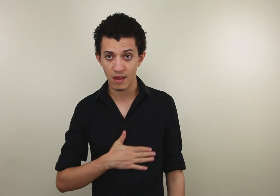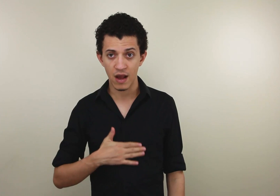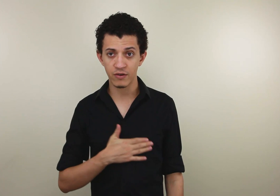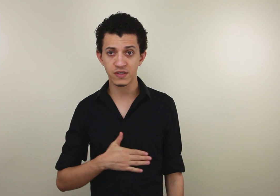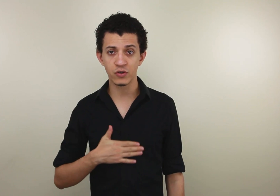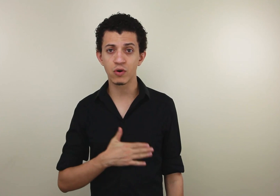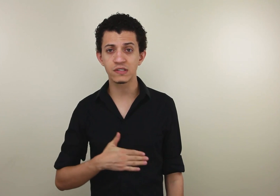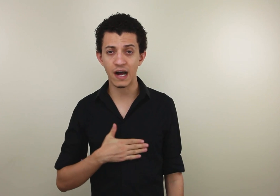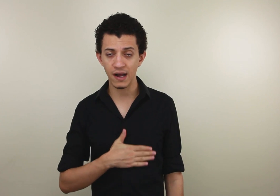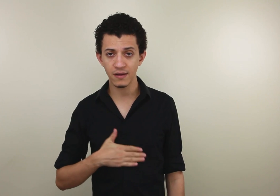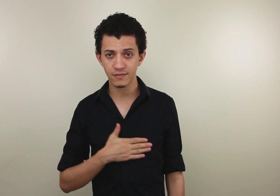aqui é sinal de gostar